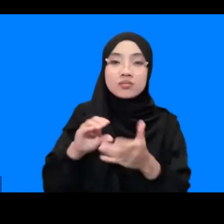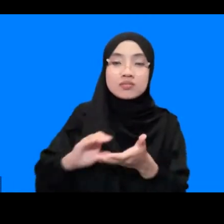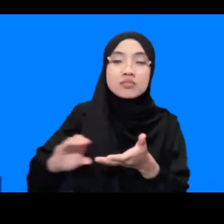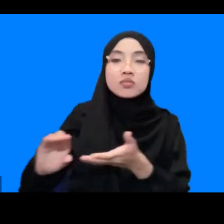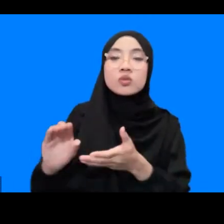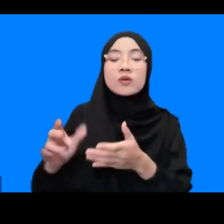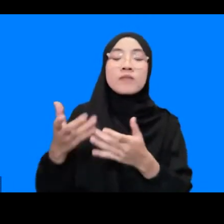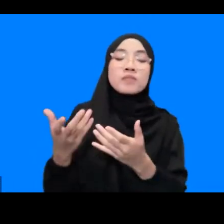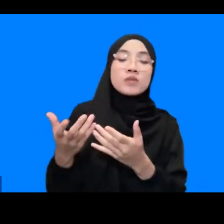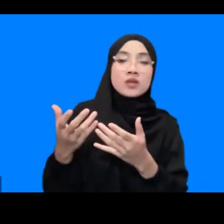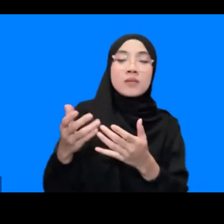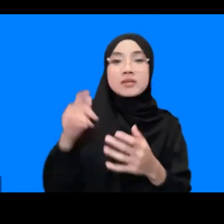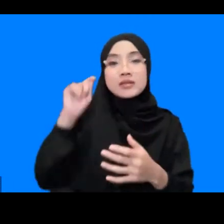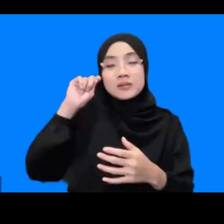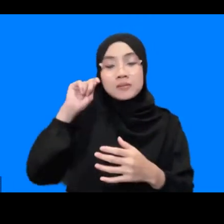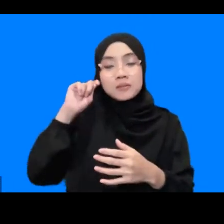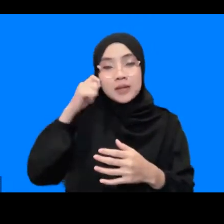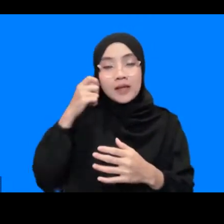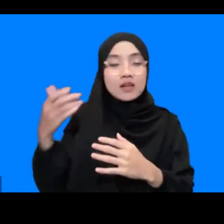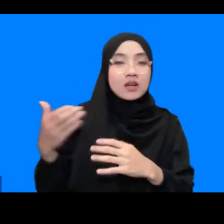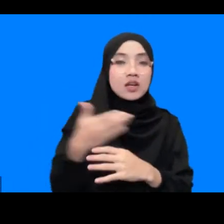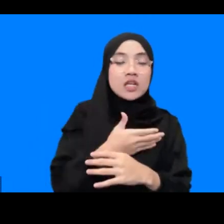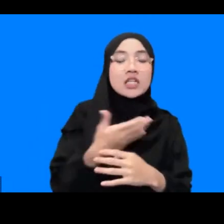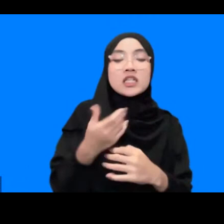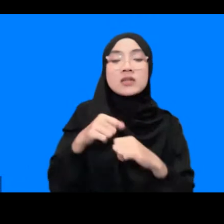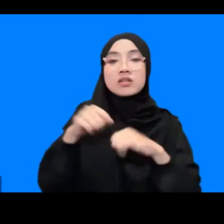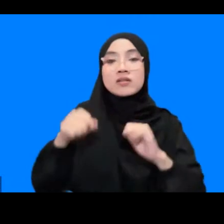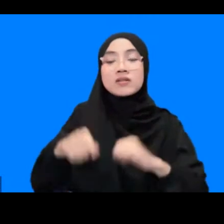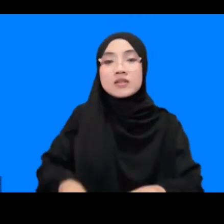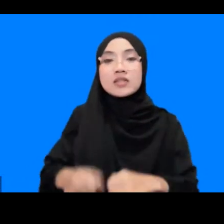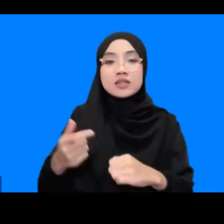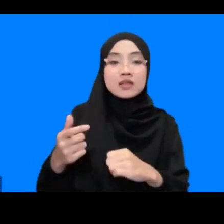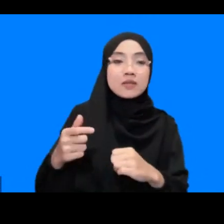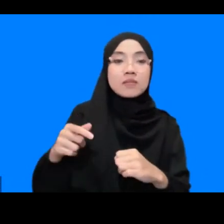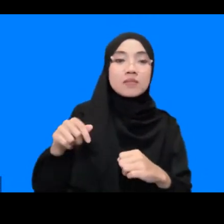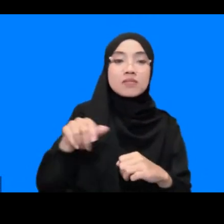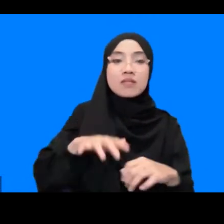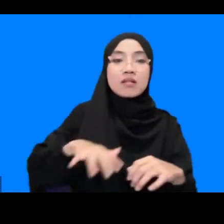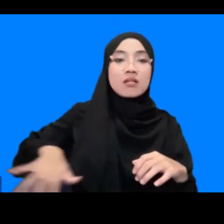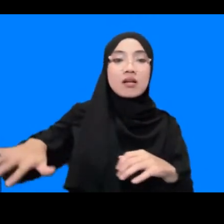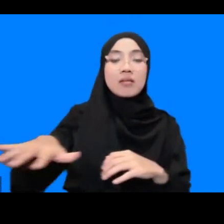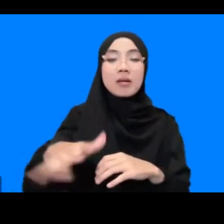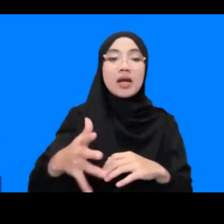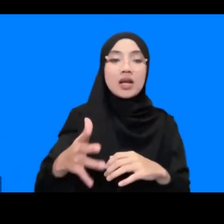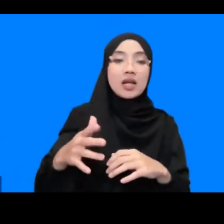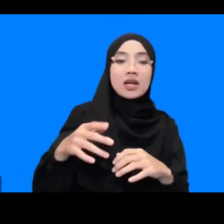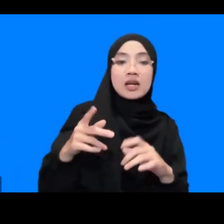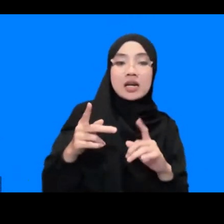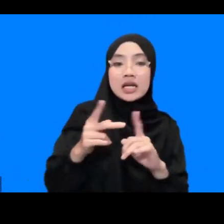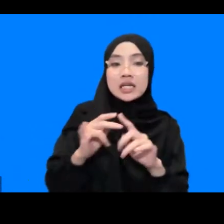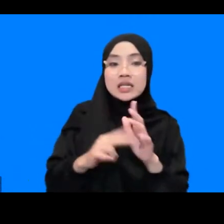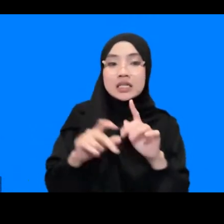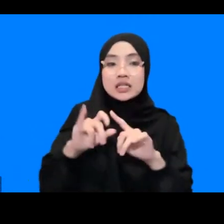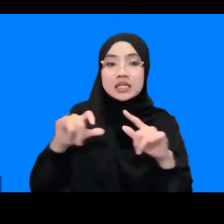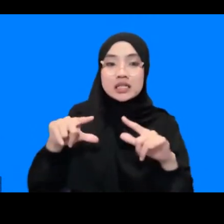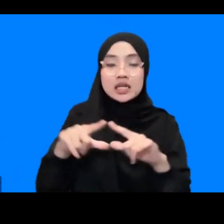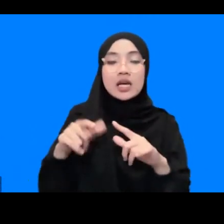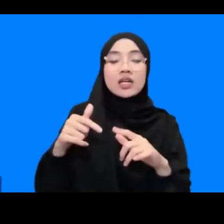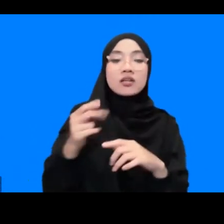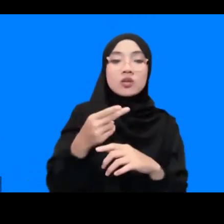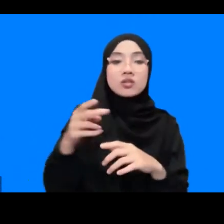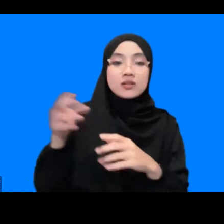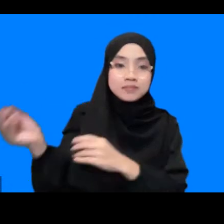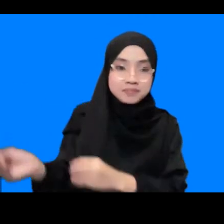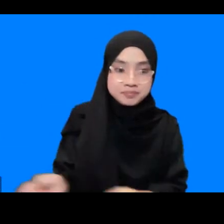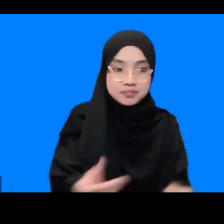dan Indonesia menjadi salah satu negara yang menerima sistem peringatan dini ini dan pada akhirnya di handover ke Indonesia dan